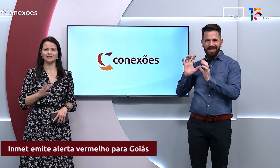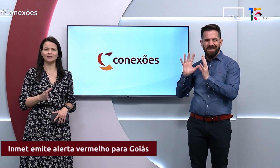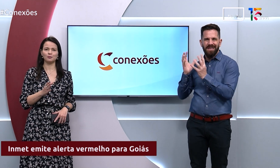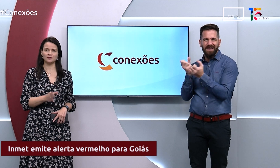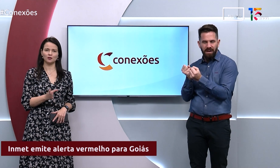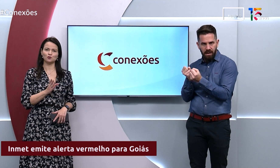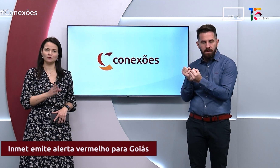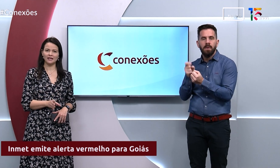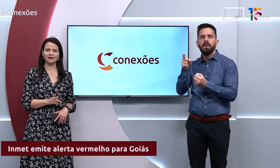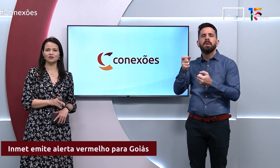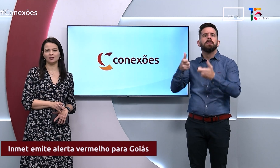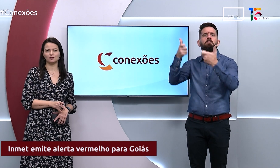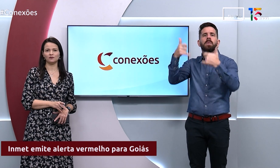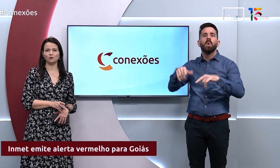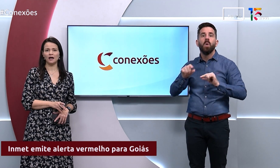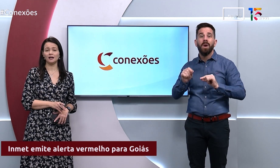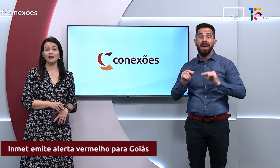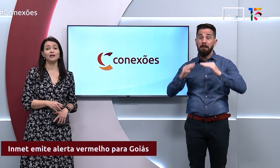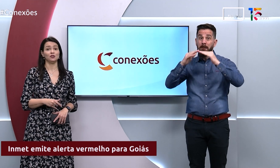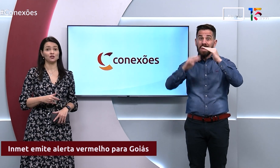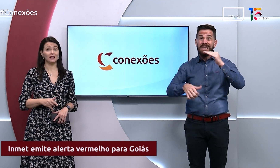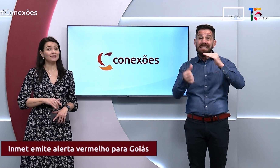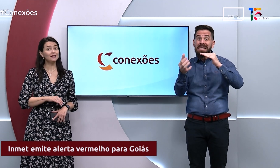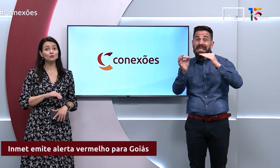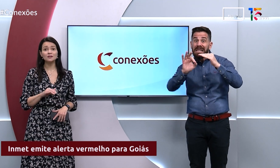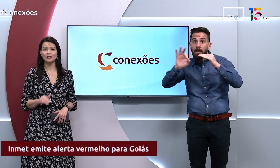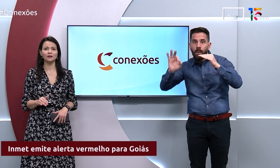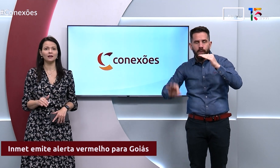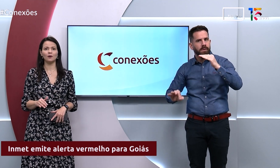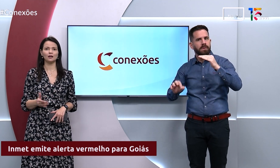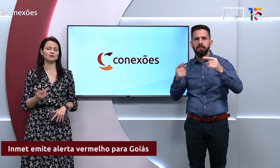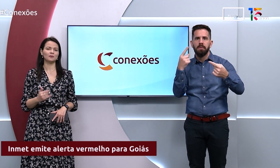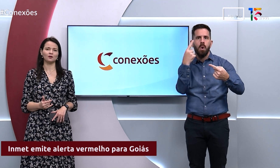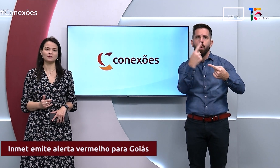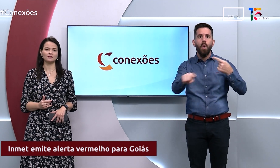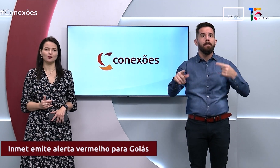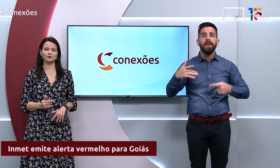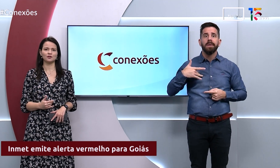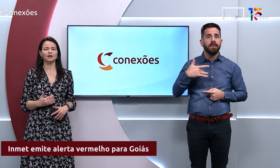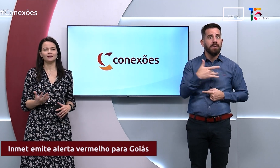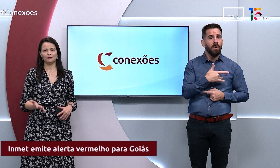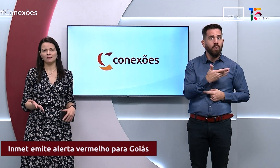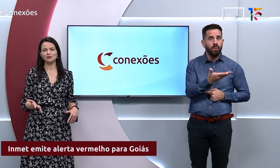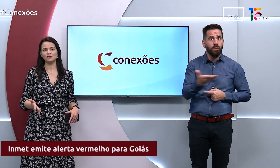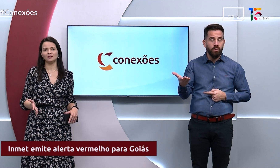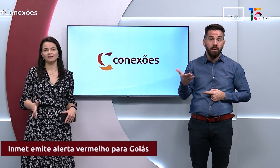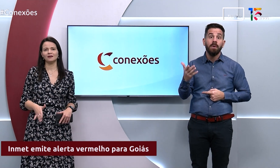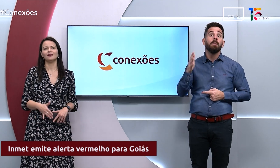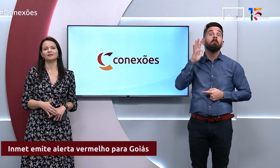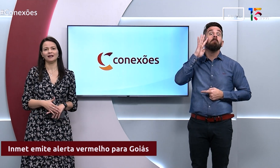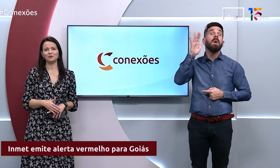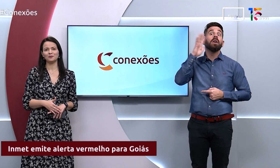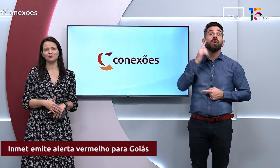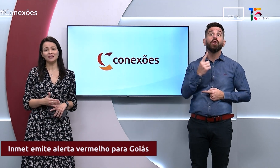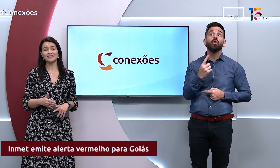a 60% de umidade relativa do ar já não são adequados para a nossa saúde. Então imagina estar com um índice